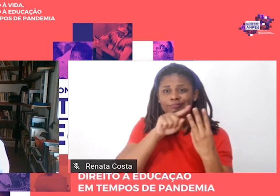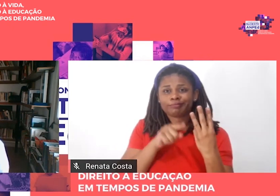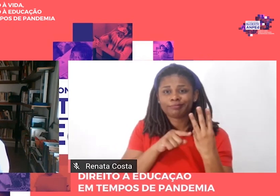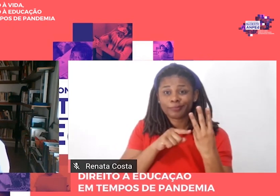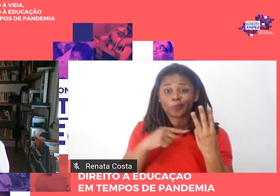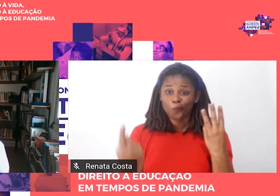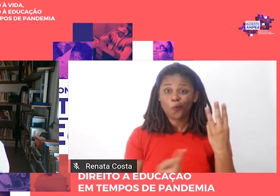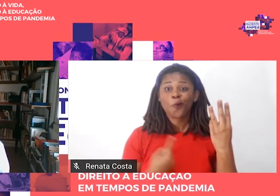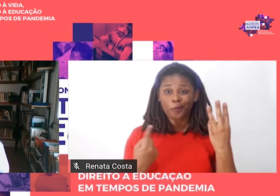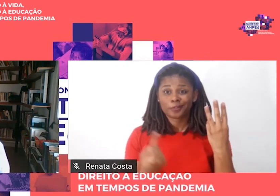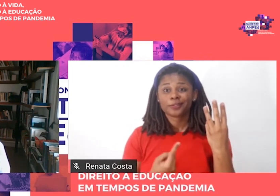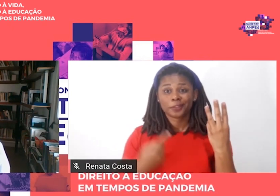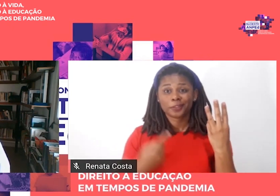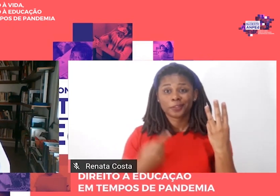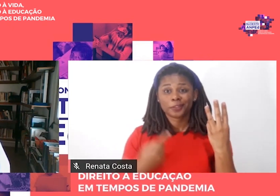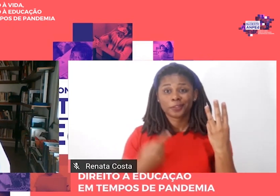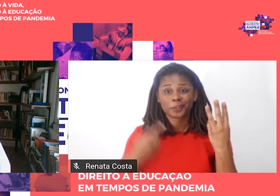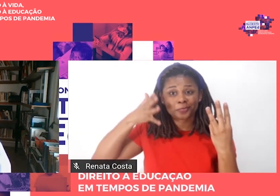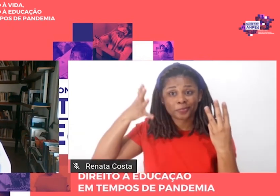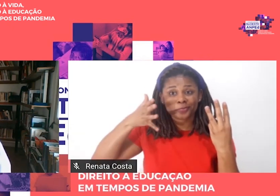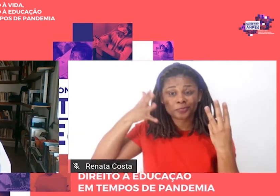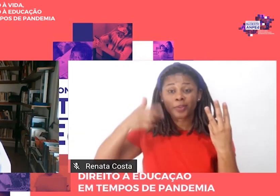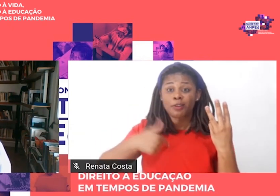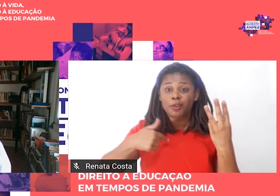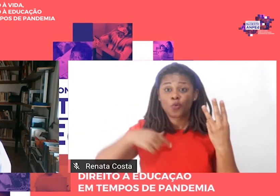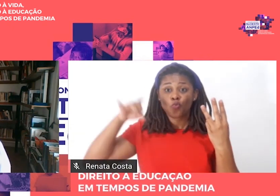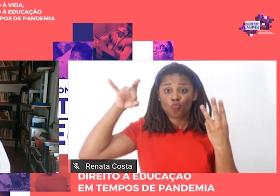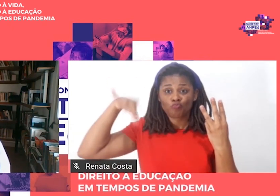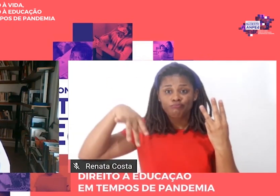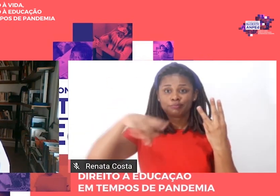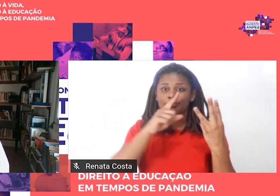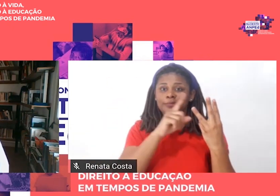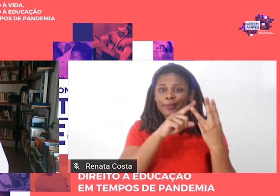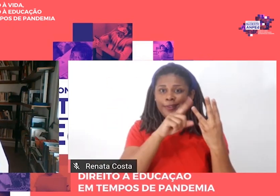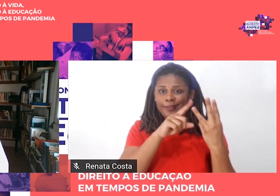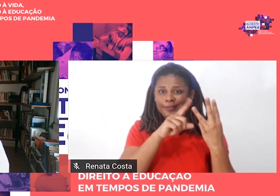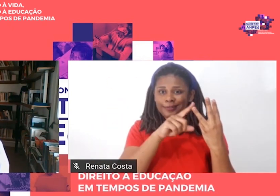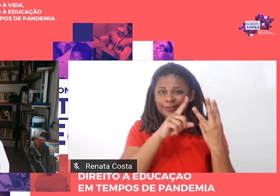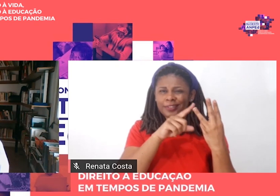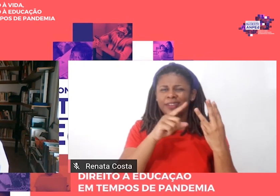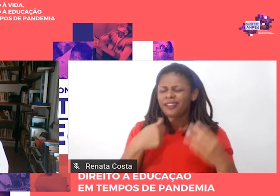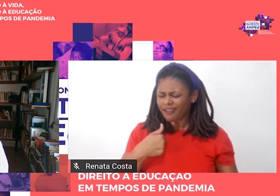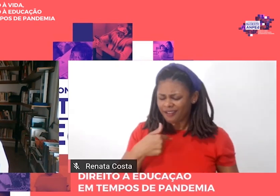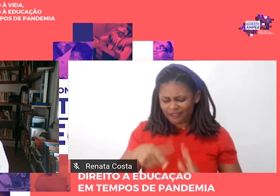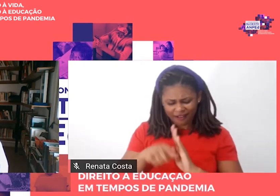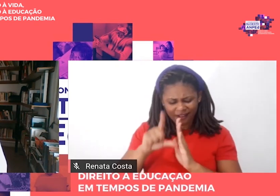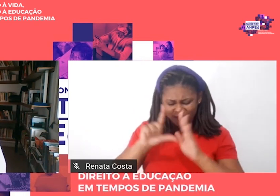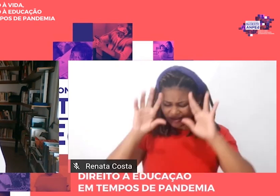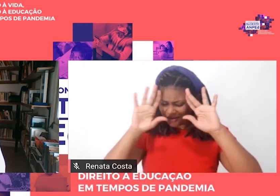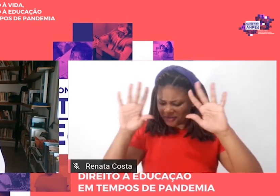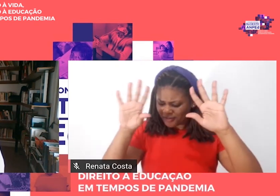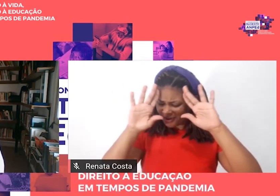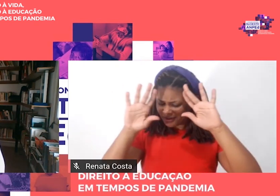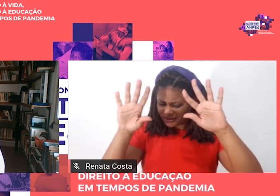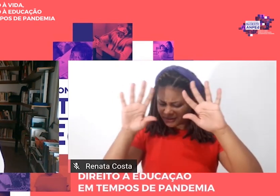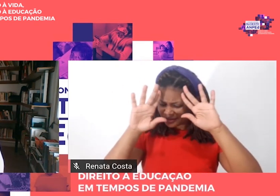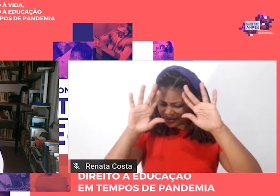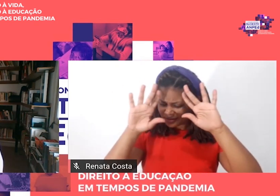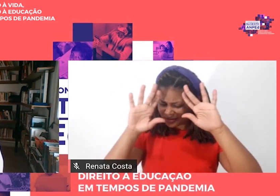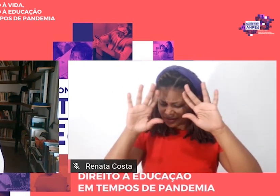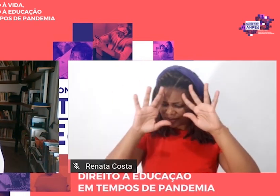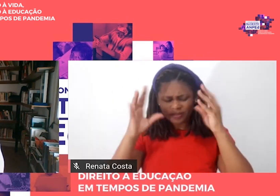era o terceiro. E, então, eu fiquei pensando, como é que eu vou